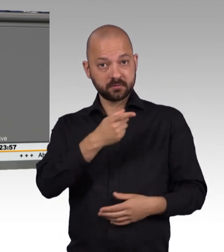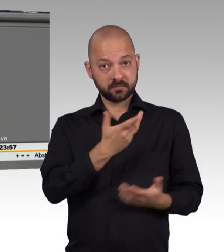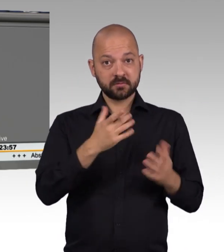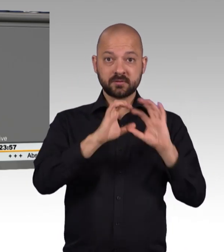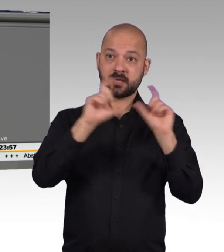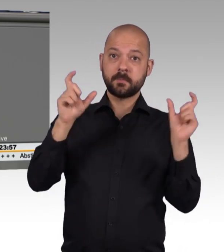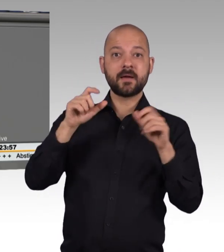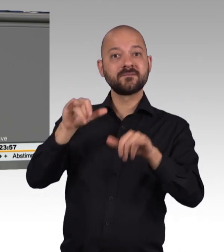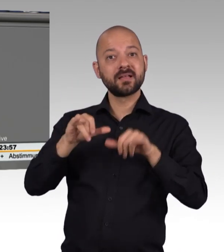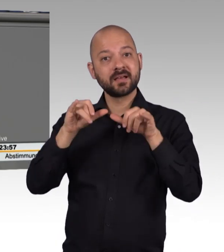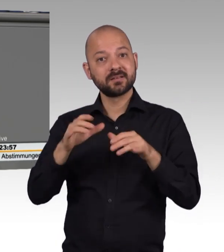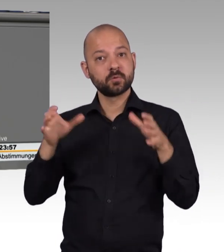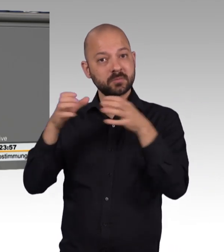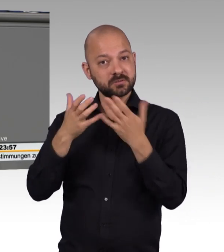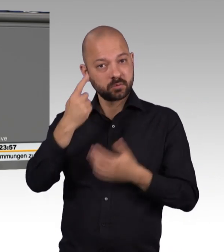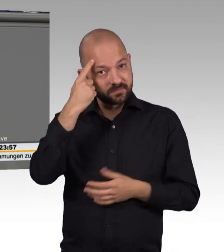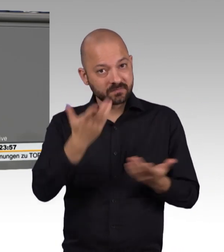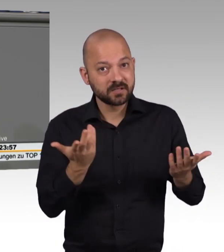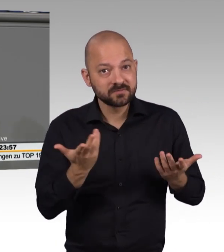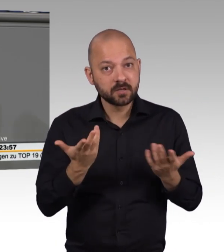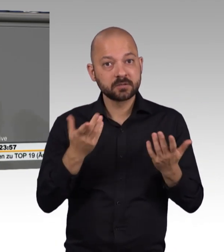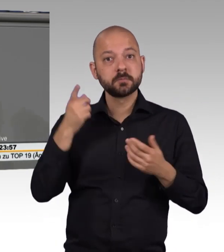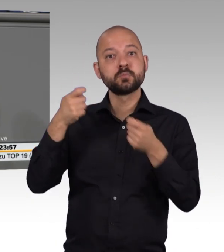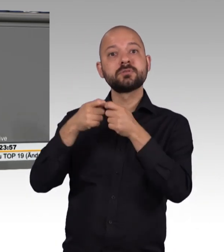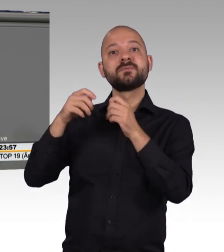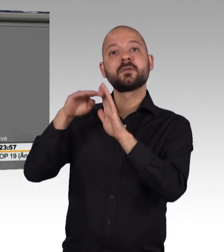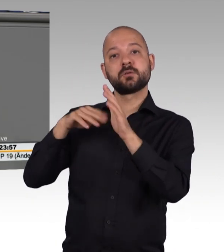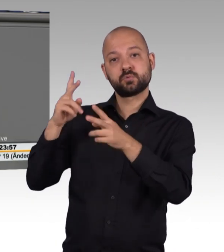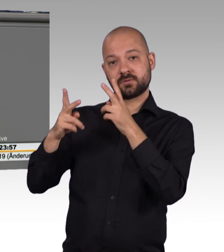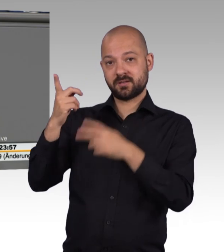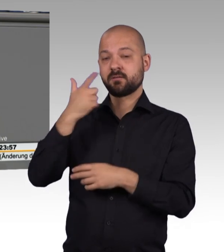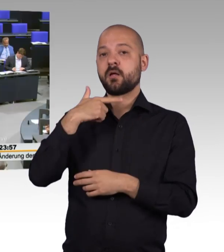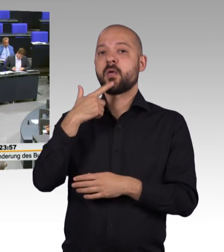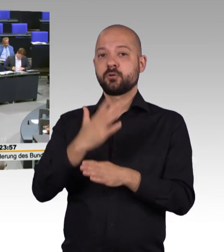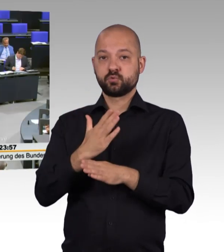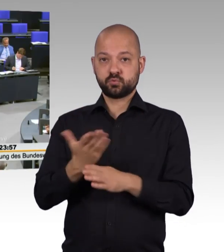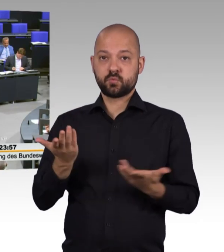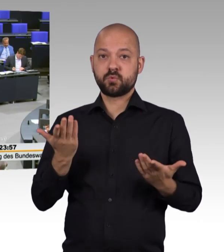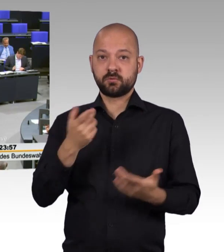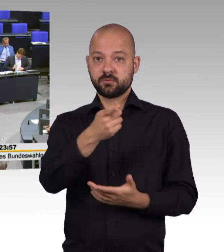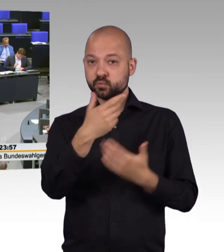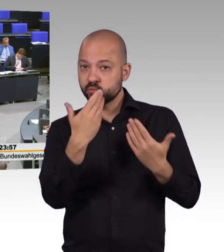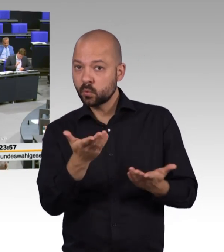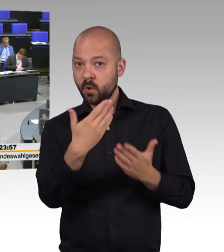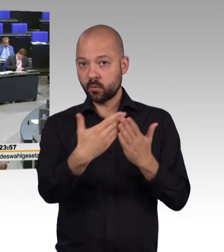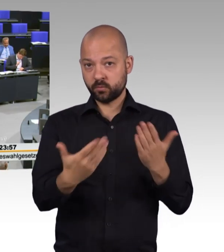Bundesverfassungsgericht gelacht, dass Sie eine solche Argumentation präsentiert haben. Ich bin froh, meine Damen und Herren.